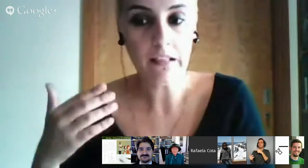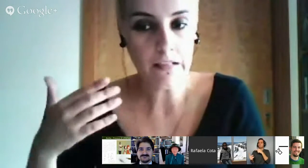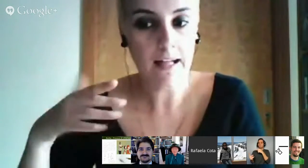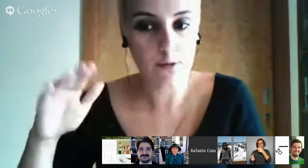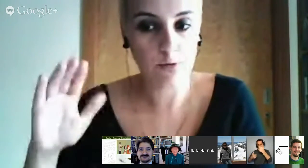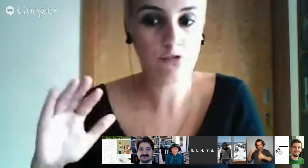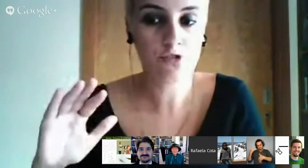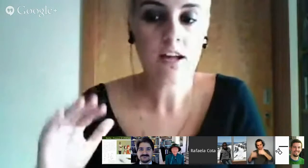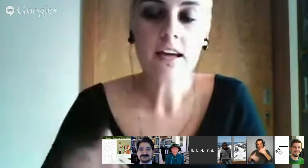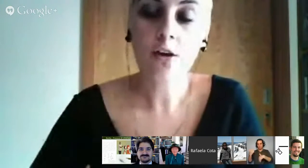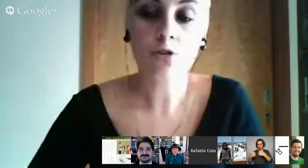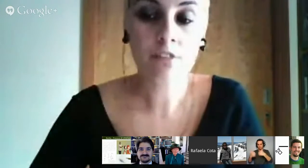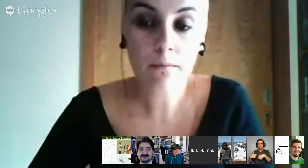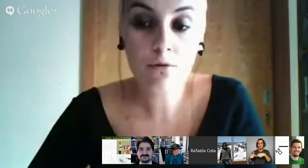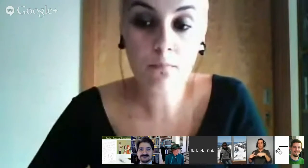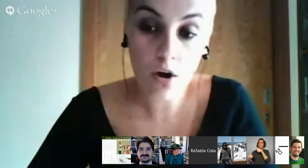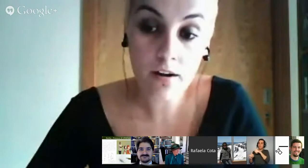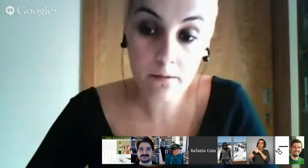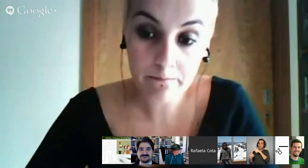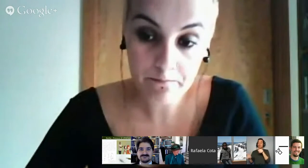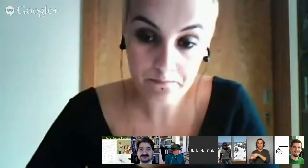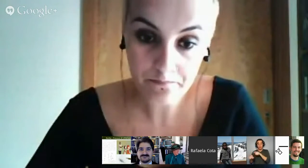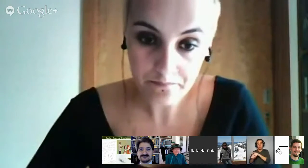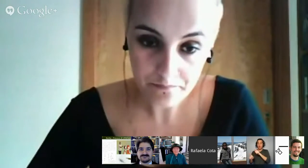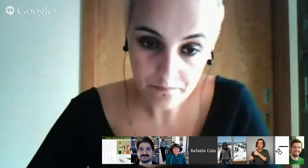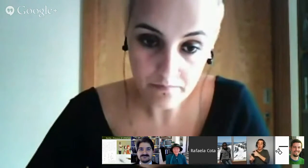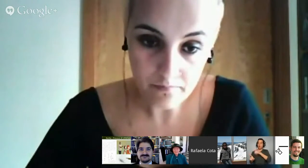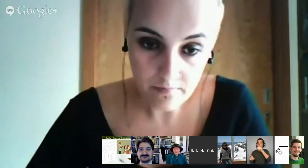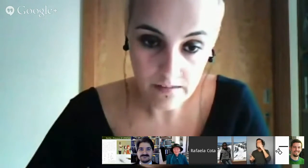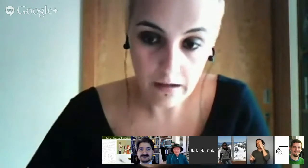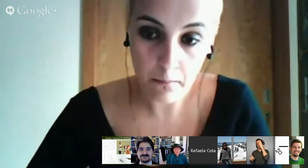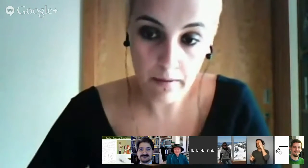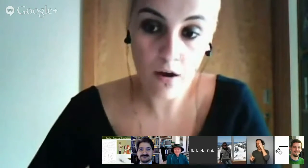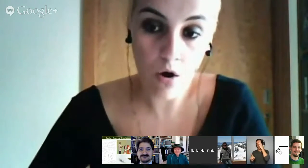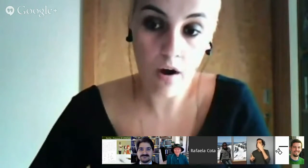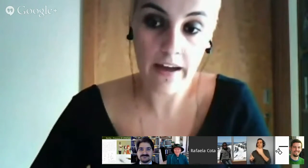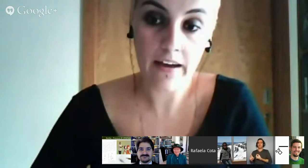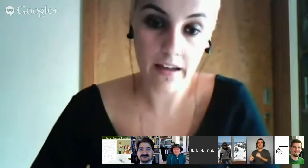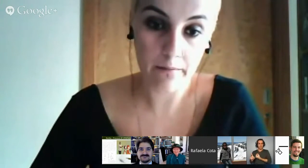lá longe, que era o sábio Borg, B-O-R-G.